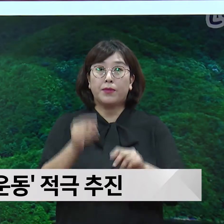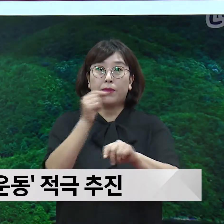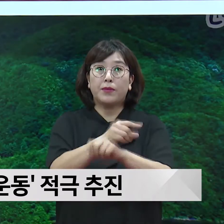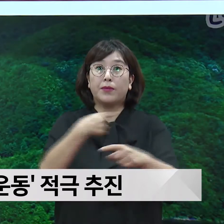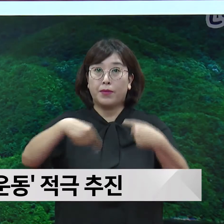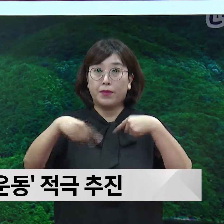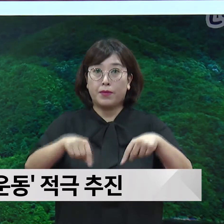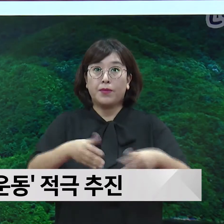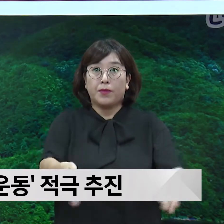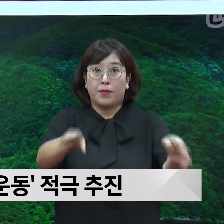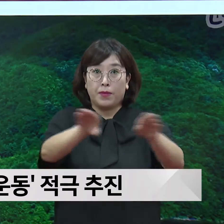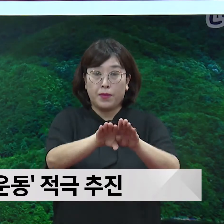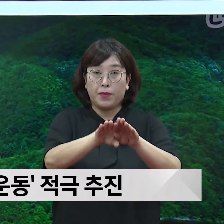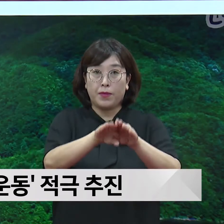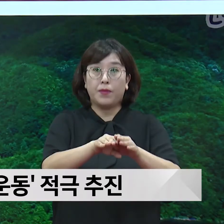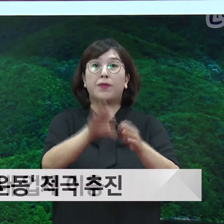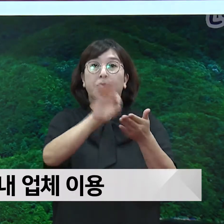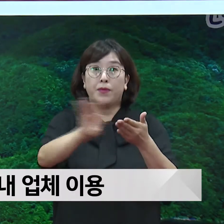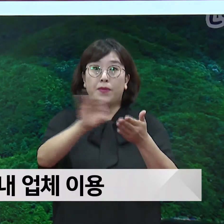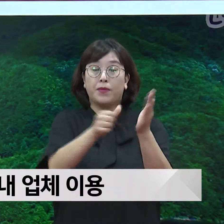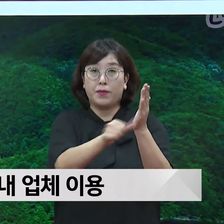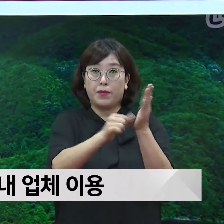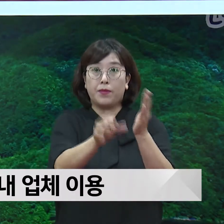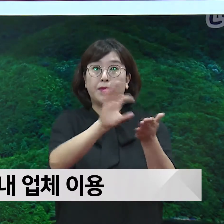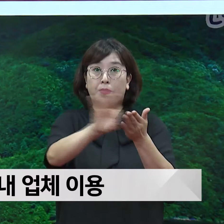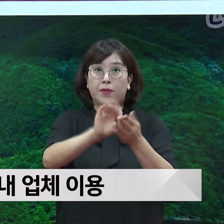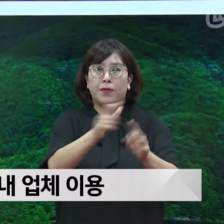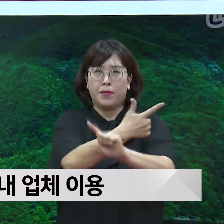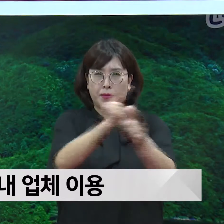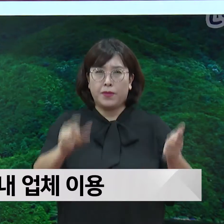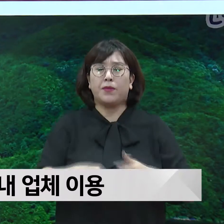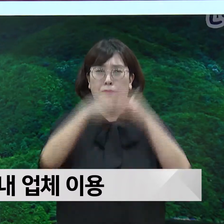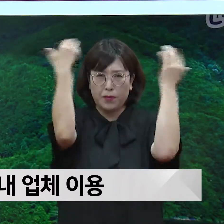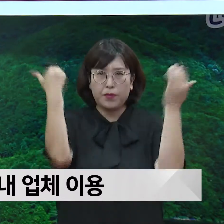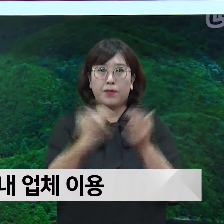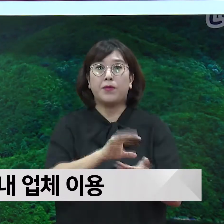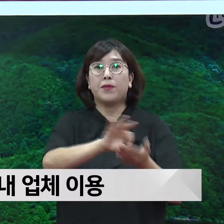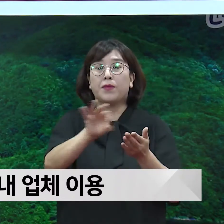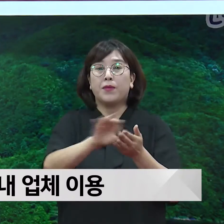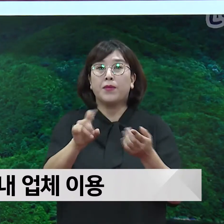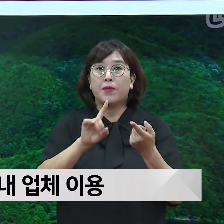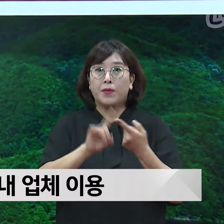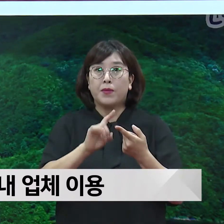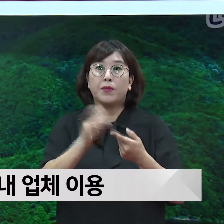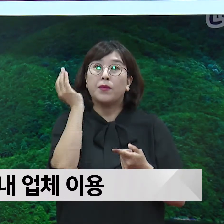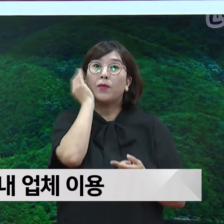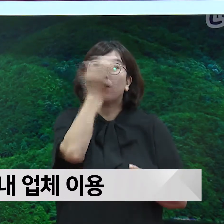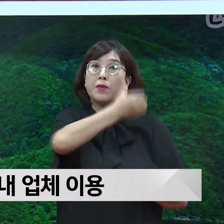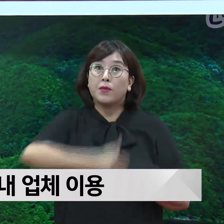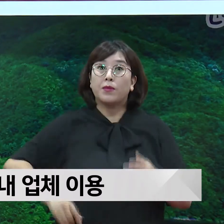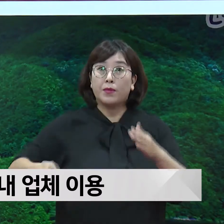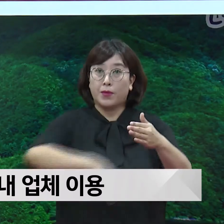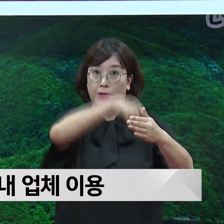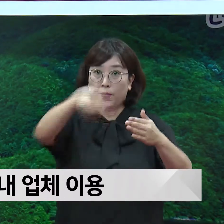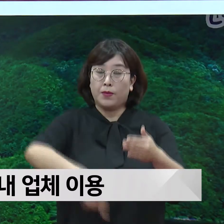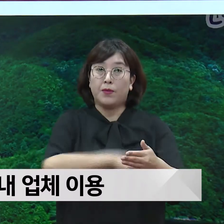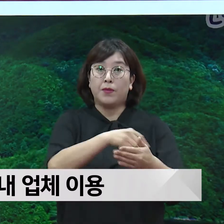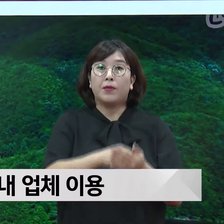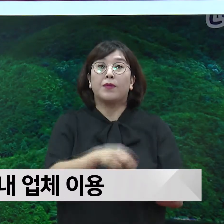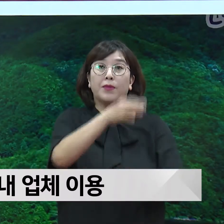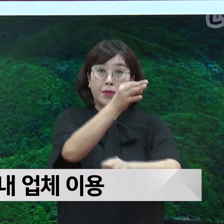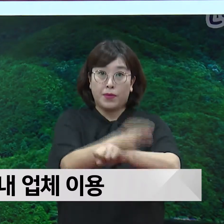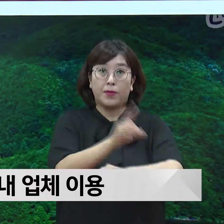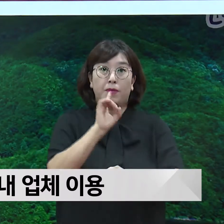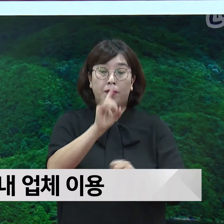행정기관에서 사무용품, 소모품 등 모든 물품에 대해서는 군내 업체를 통해서 공급받도록 그렇게 하겠습니다.